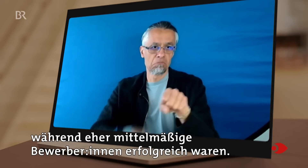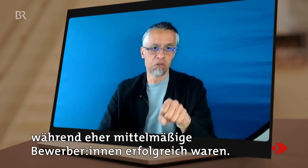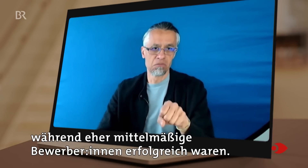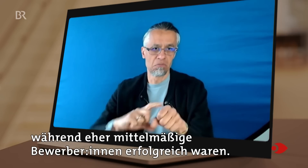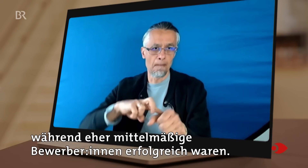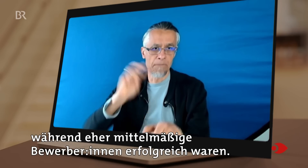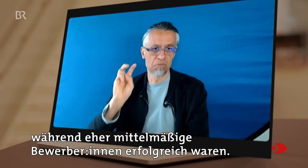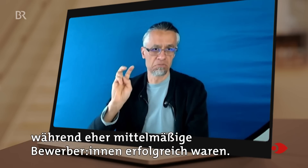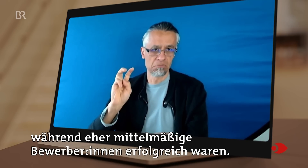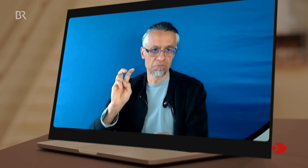waren.